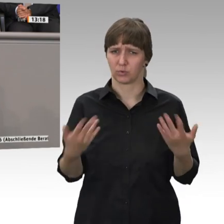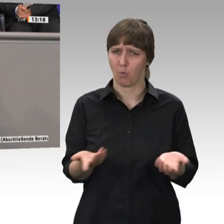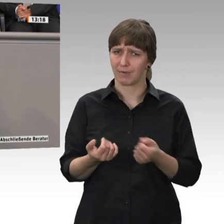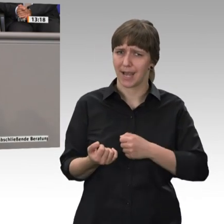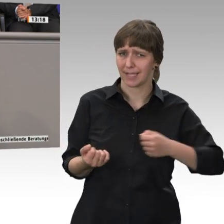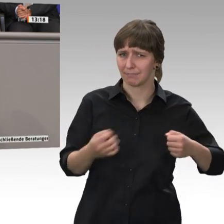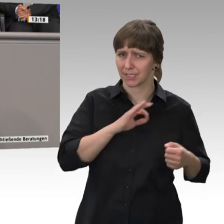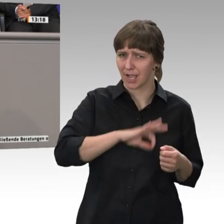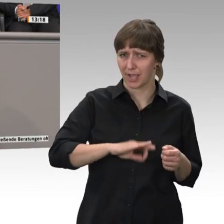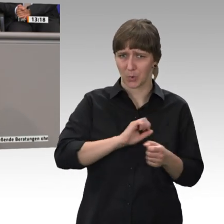Herren?